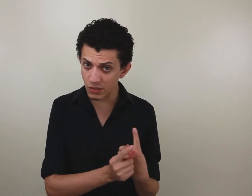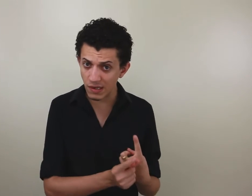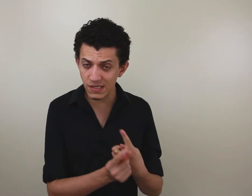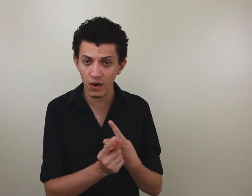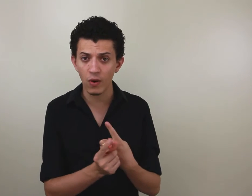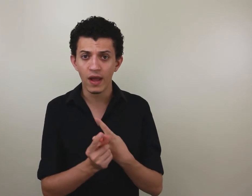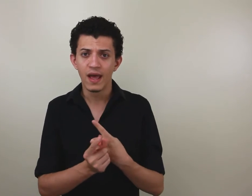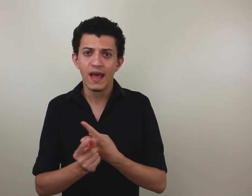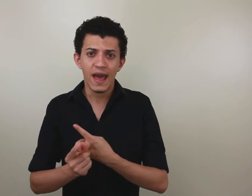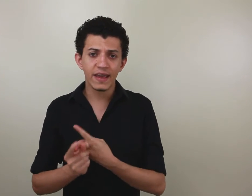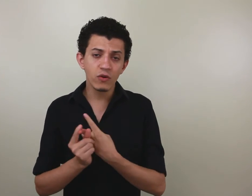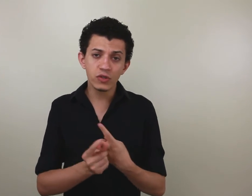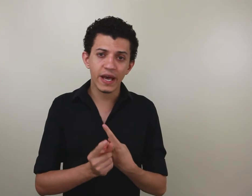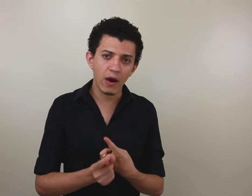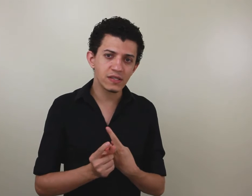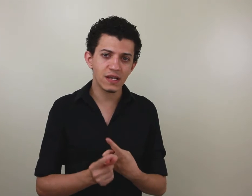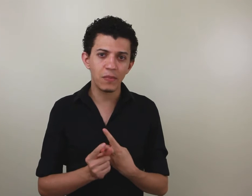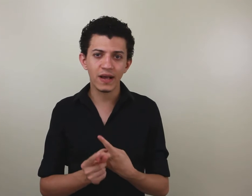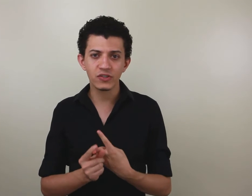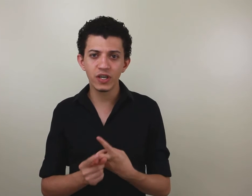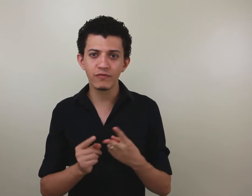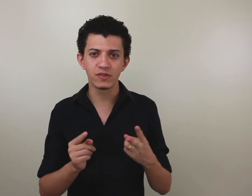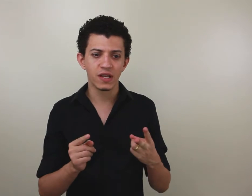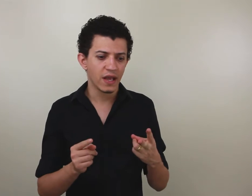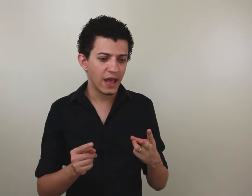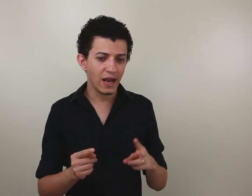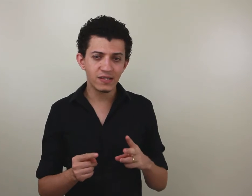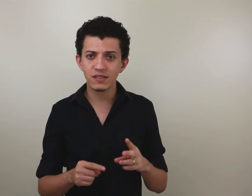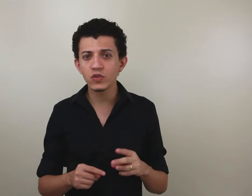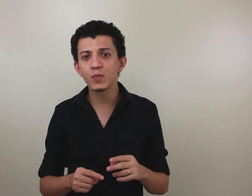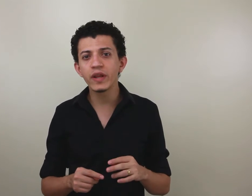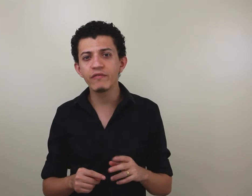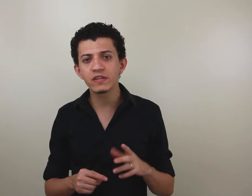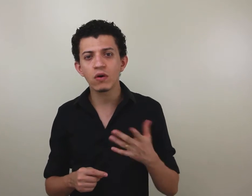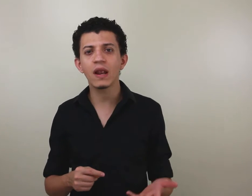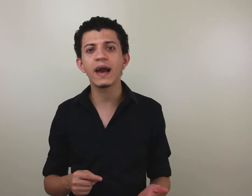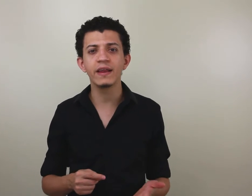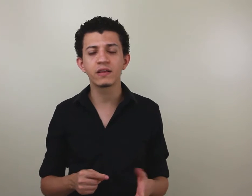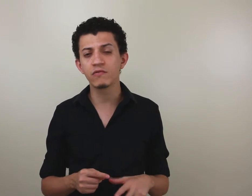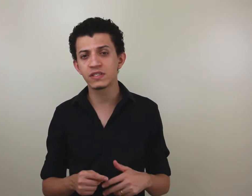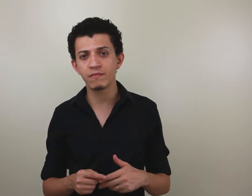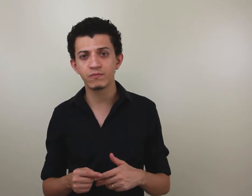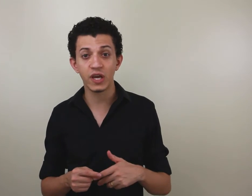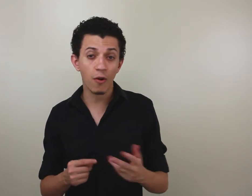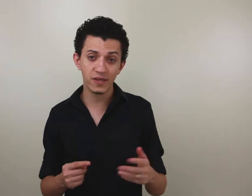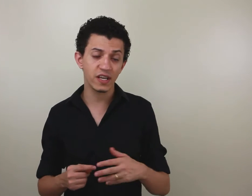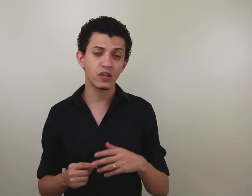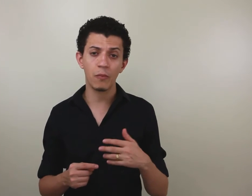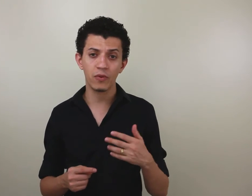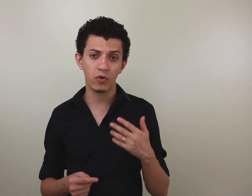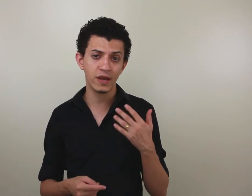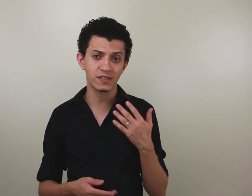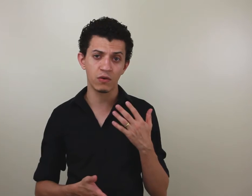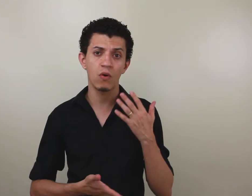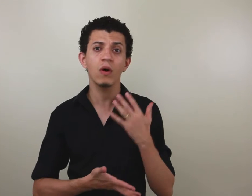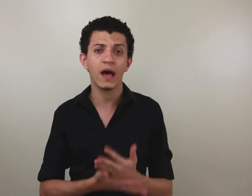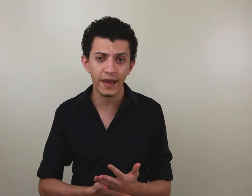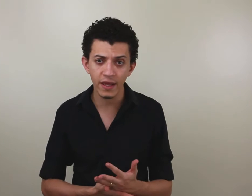situação é que, no geral, esses aplicativos, eles estão disponíveis online. Então, você geralmente tem que ter uma conexão online